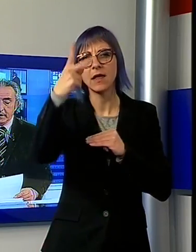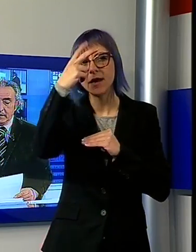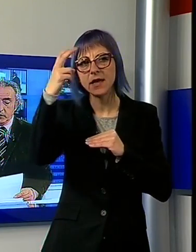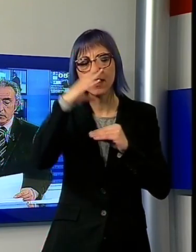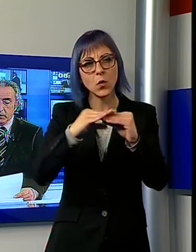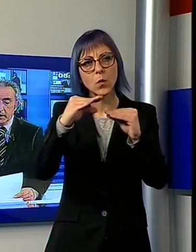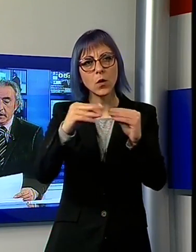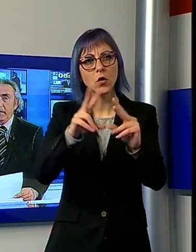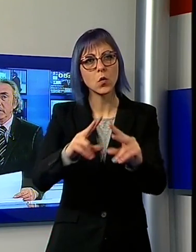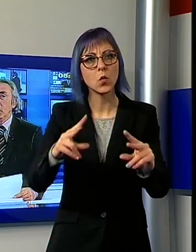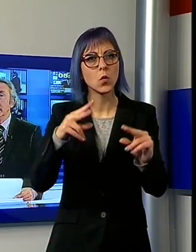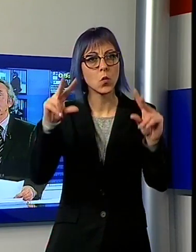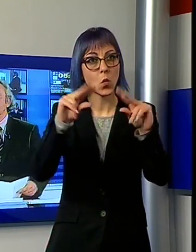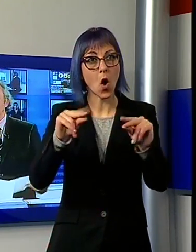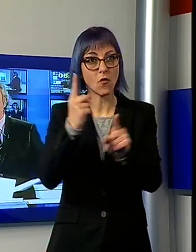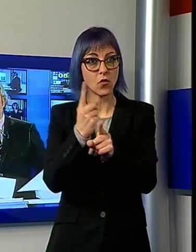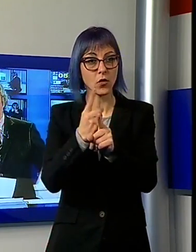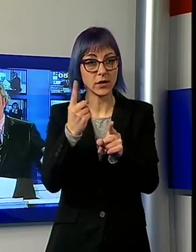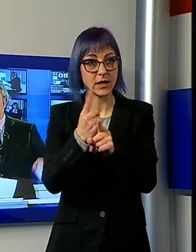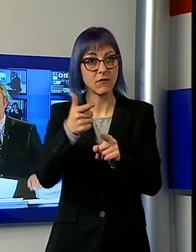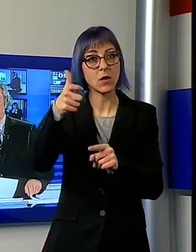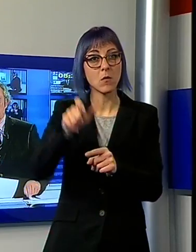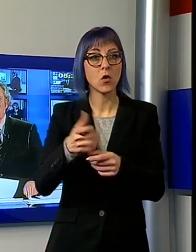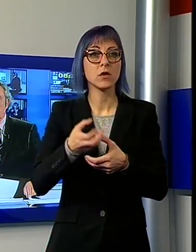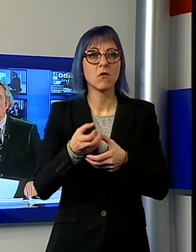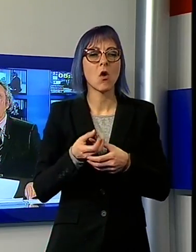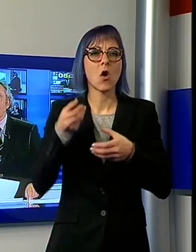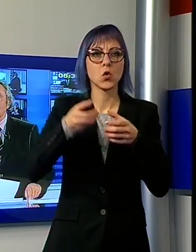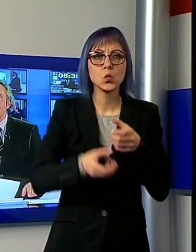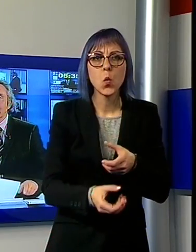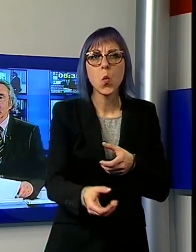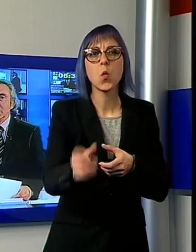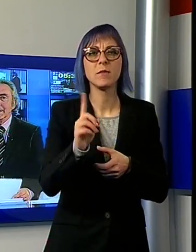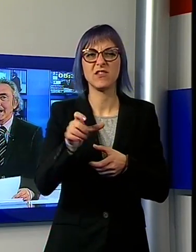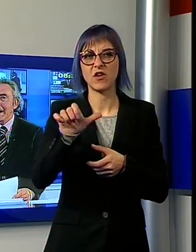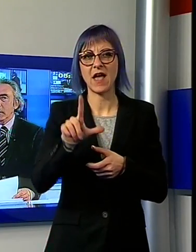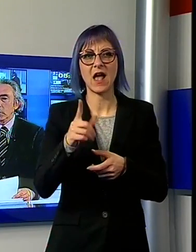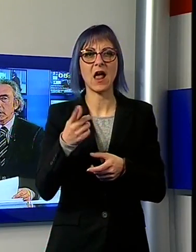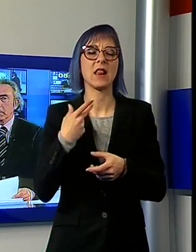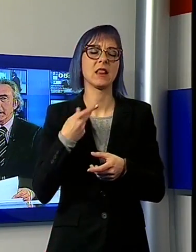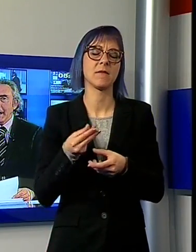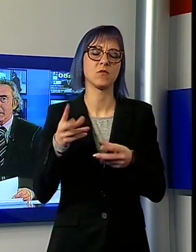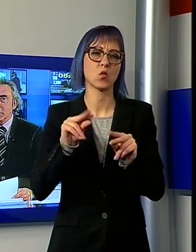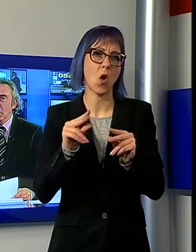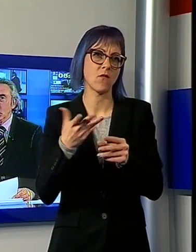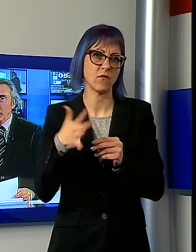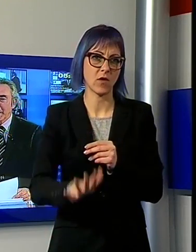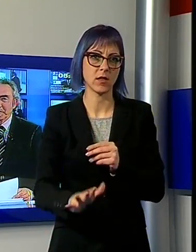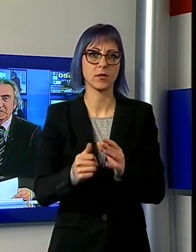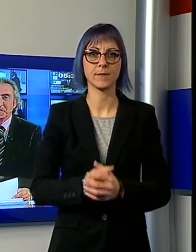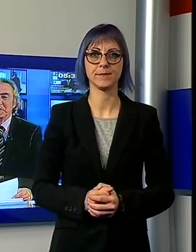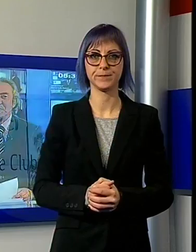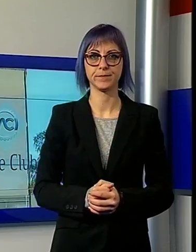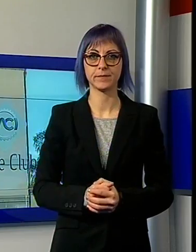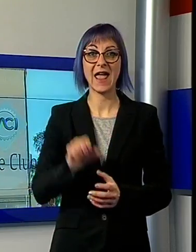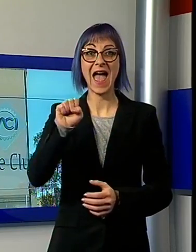interventi alle fognature effettuati da GEA. Un 2016 da record per ACI Lucca.